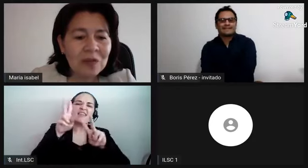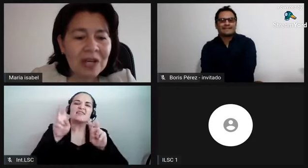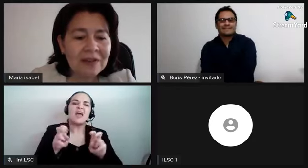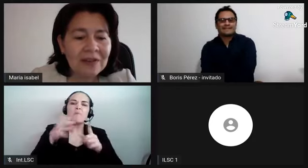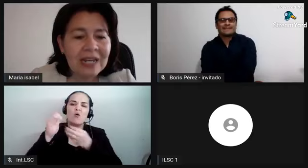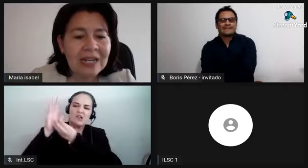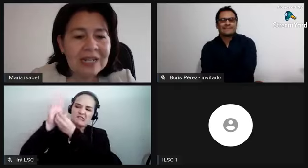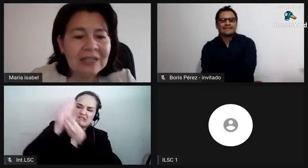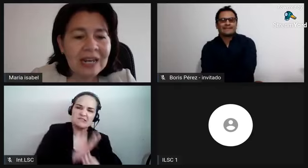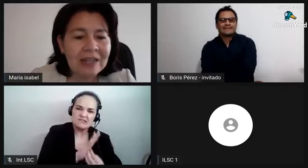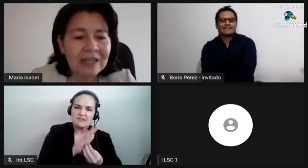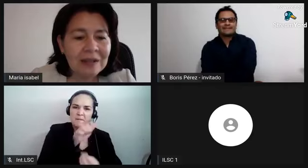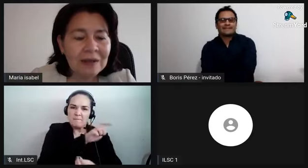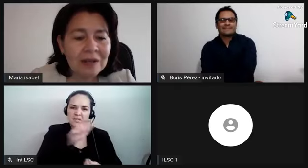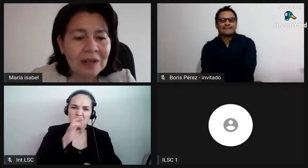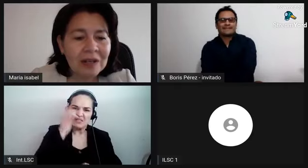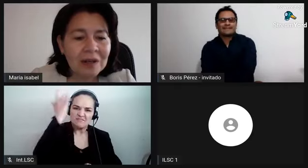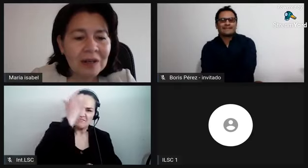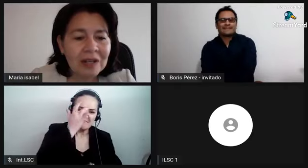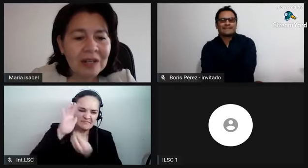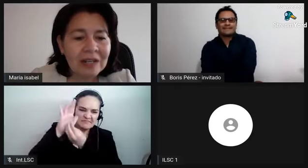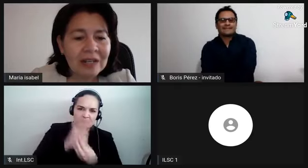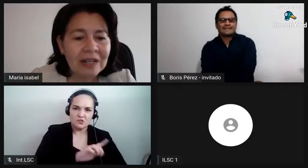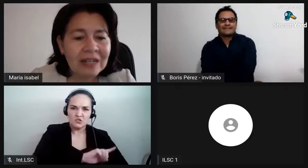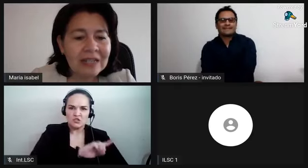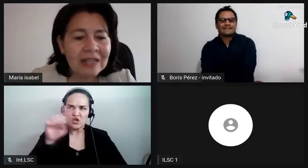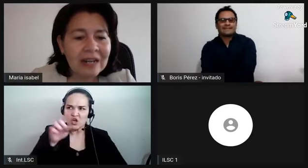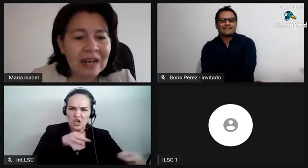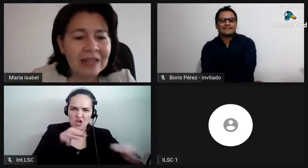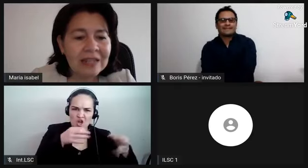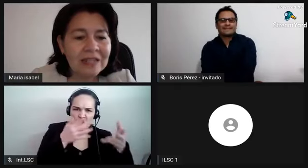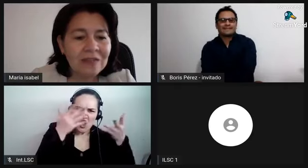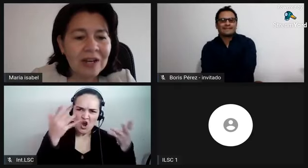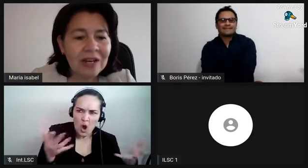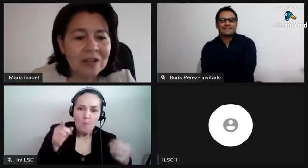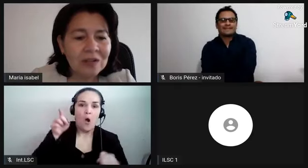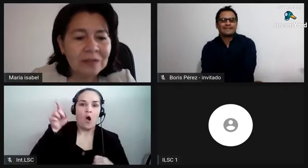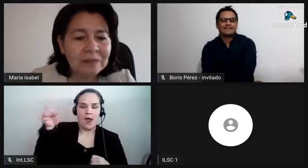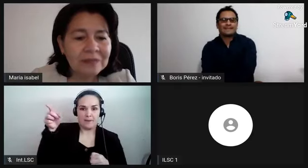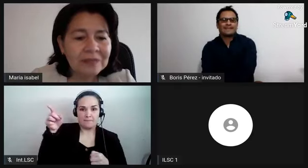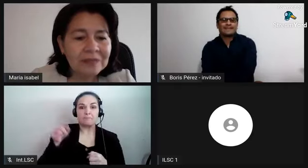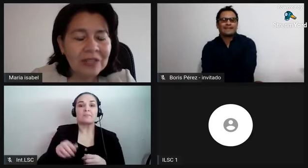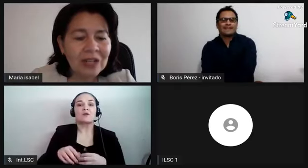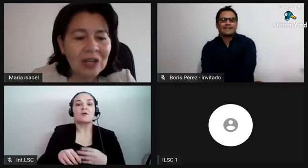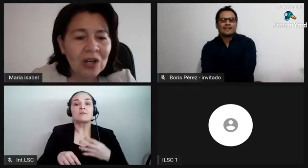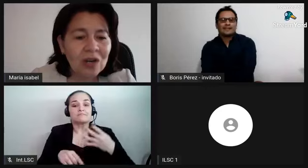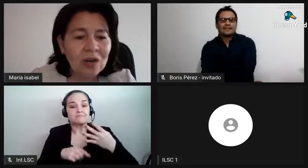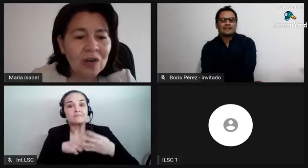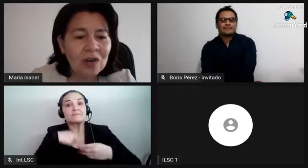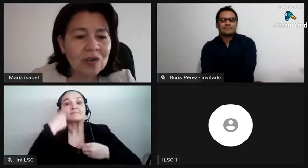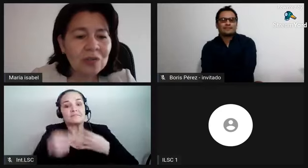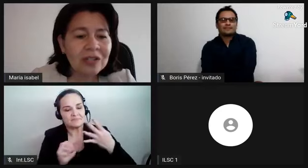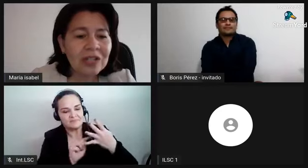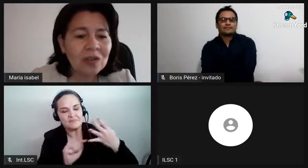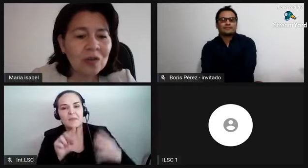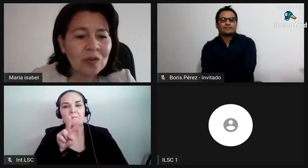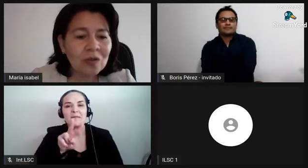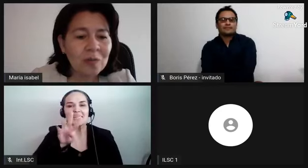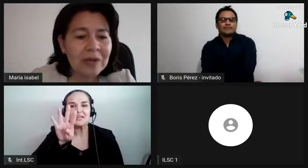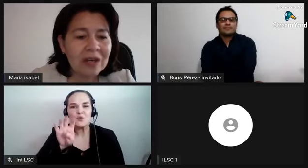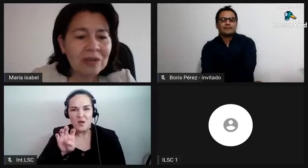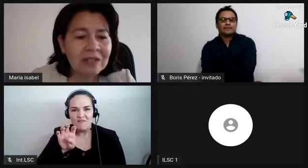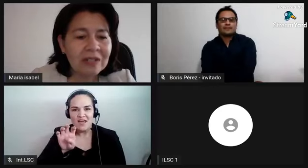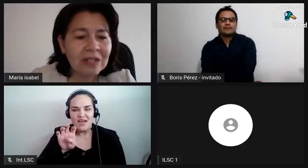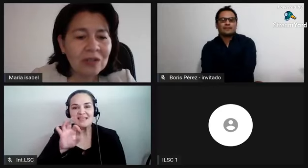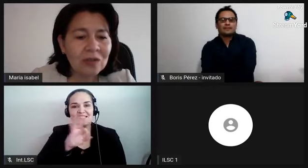29 en la tarde estará de isi franco con otro escritor